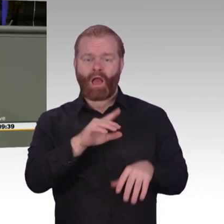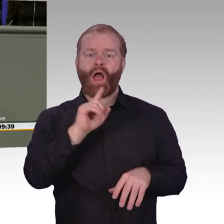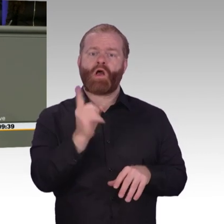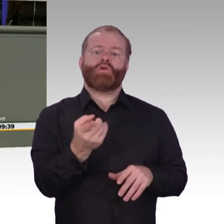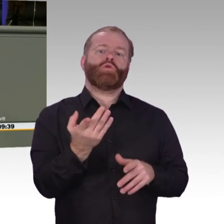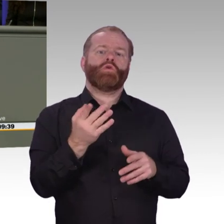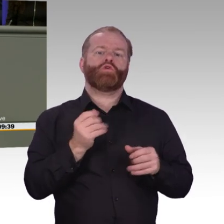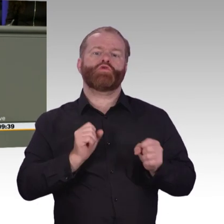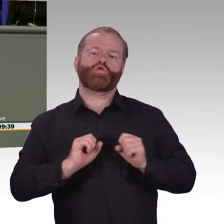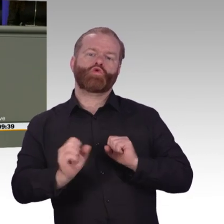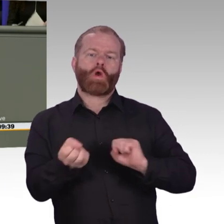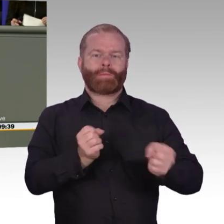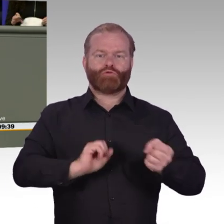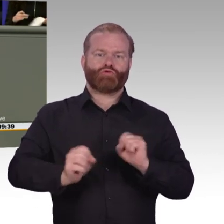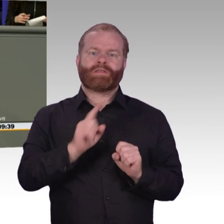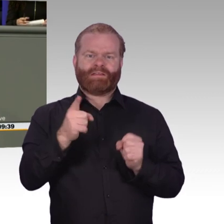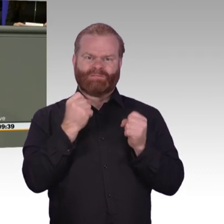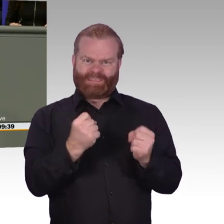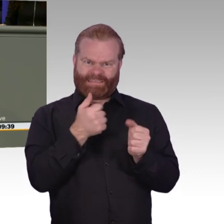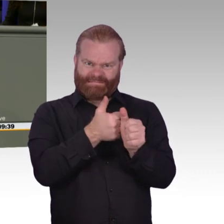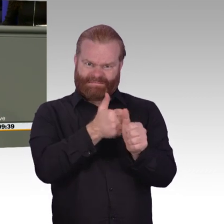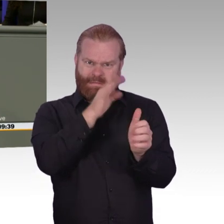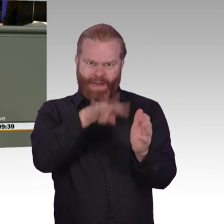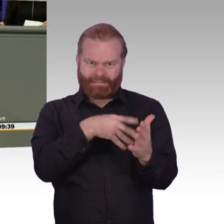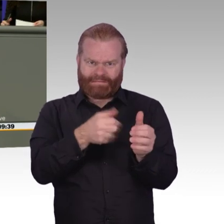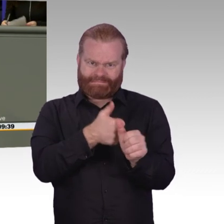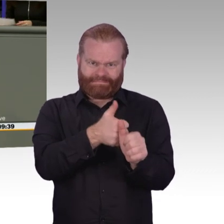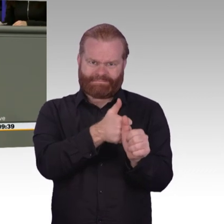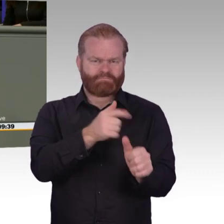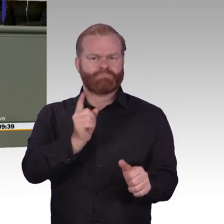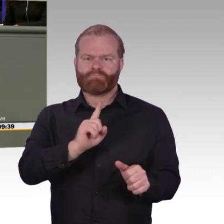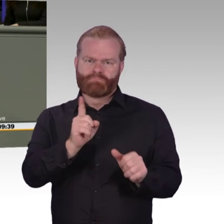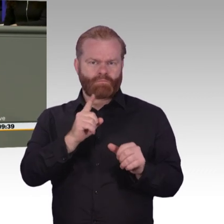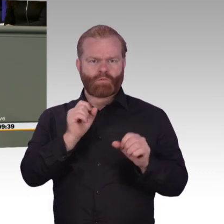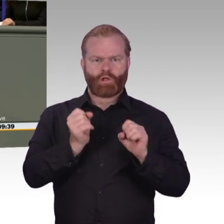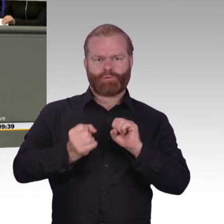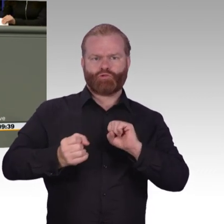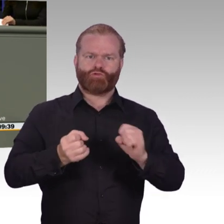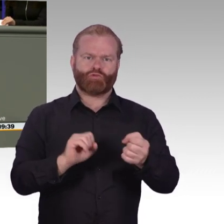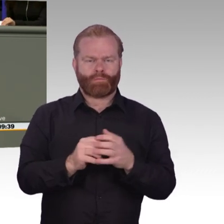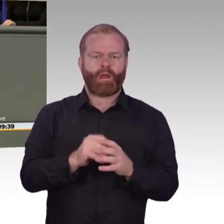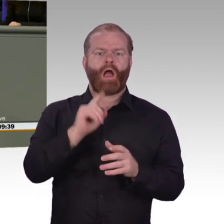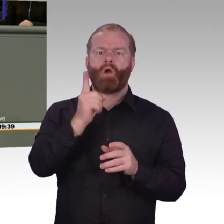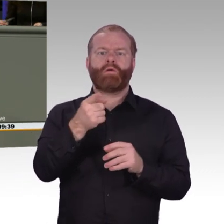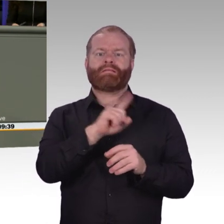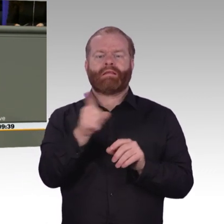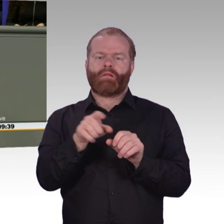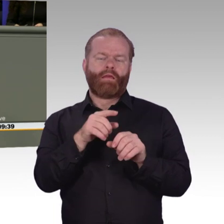wird auch nicht das alte Ressortdenken aufgegriffen. Nein, es werden Handlungsfelder definiert. Und in diese Handlungsfelder fließen die